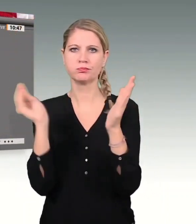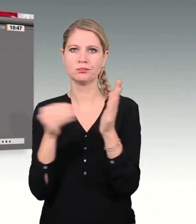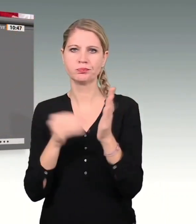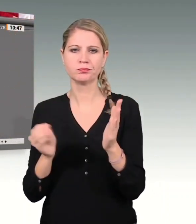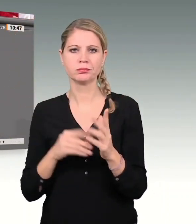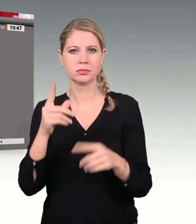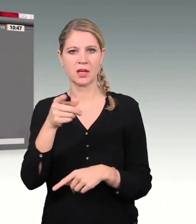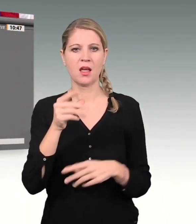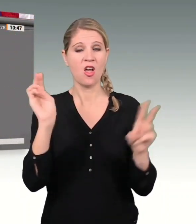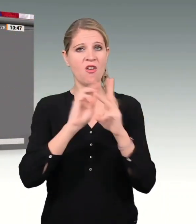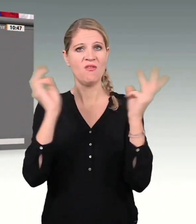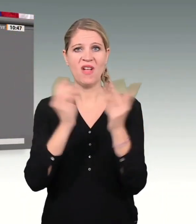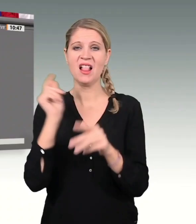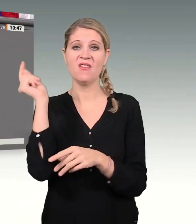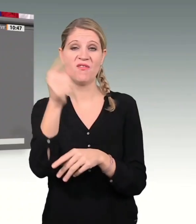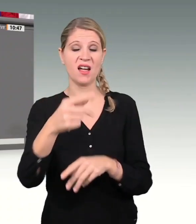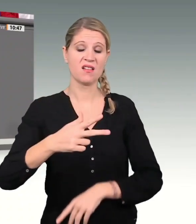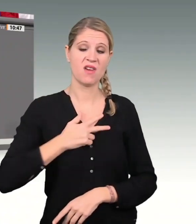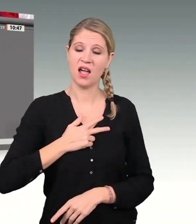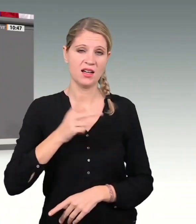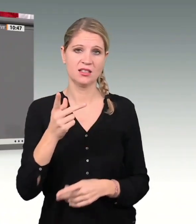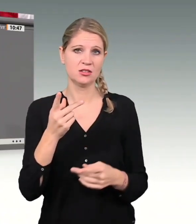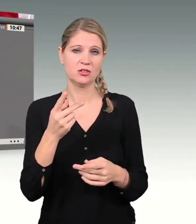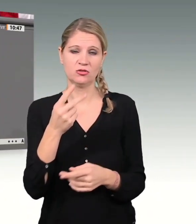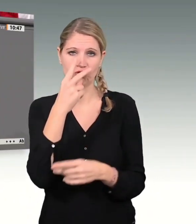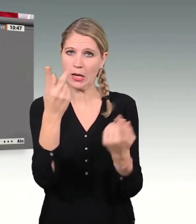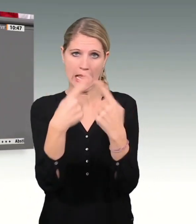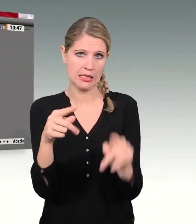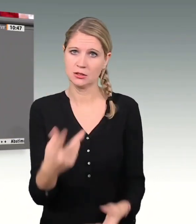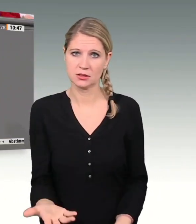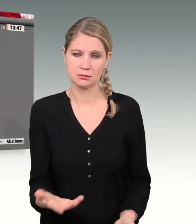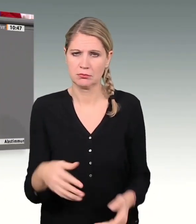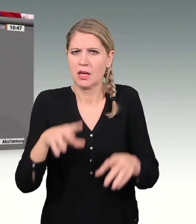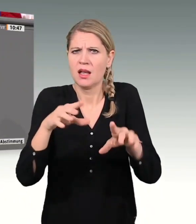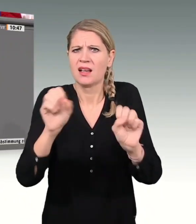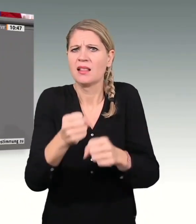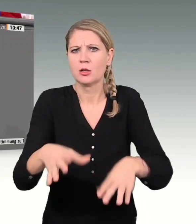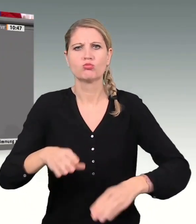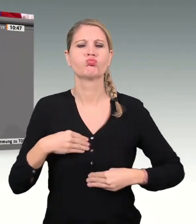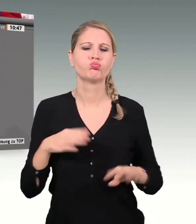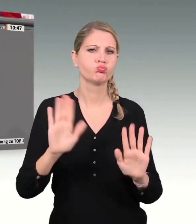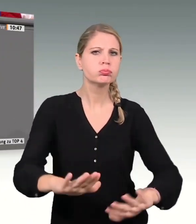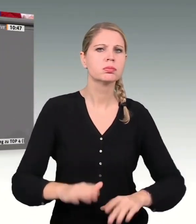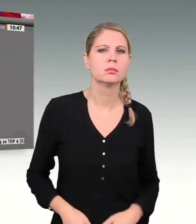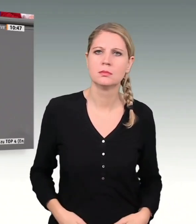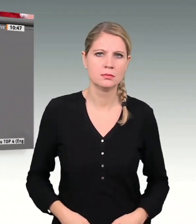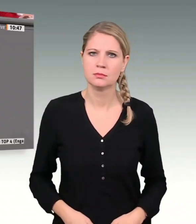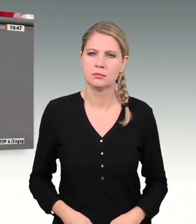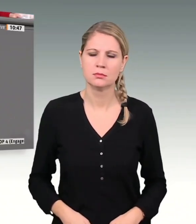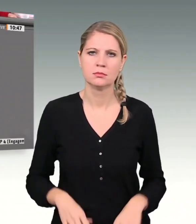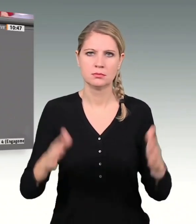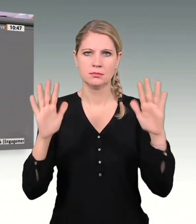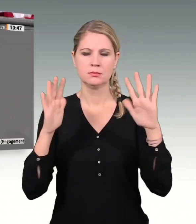sieht weltweit vielfach anders aus, und das ist nicht hinnehmbar. Ich danke den